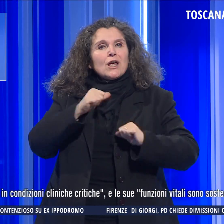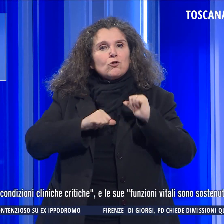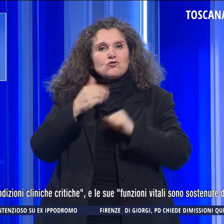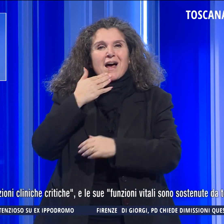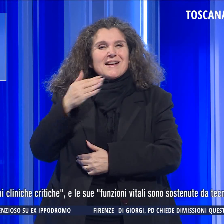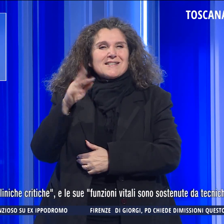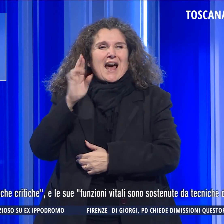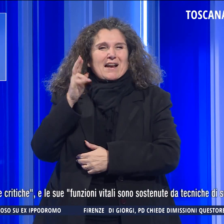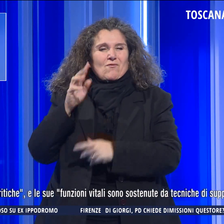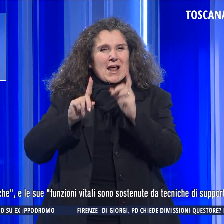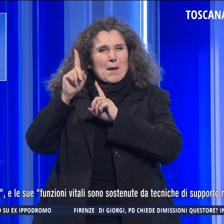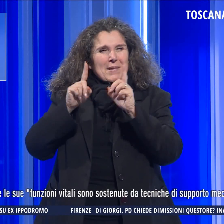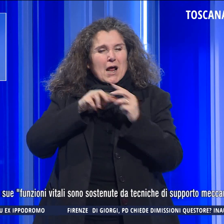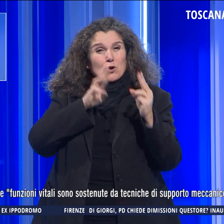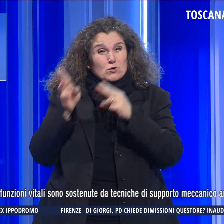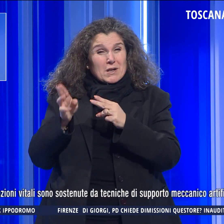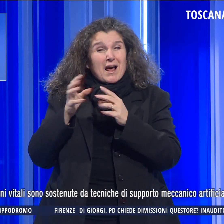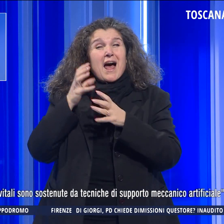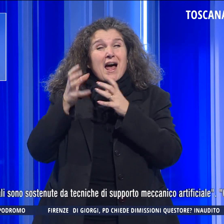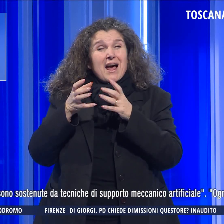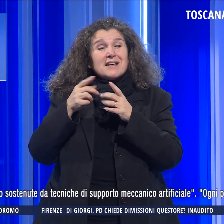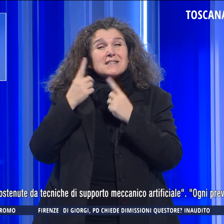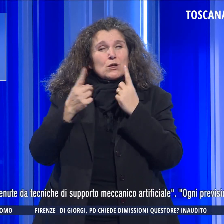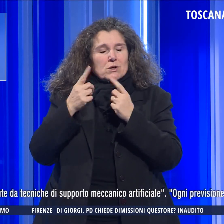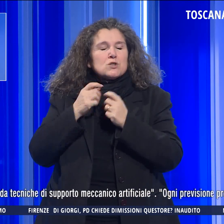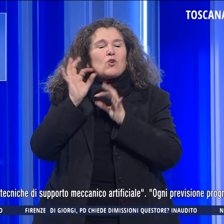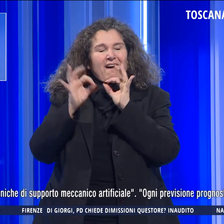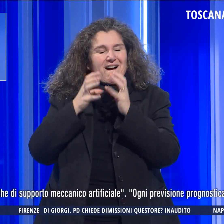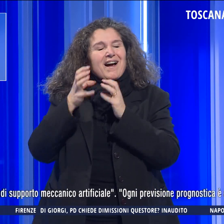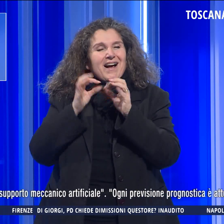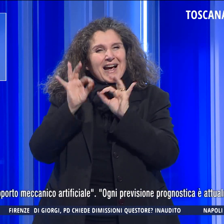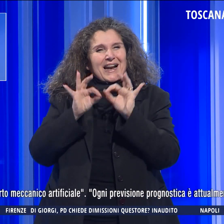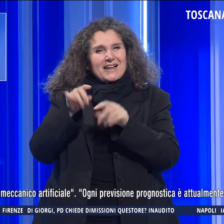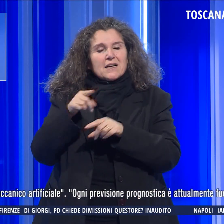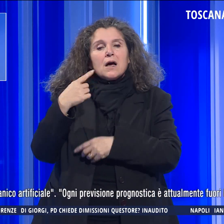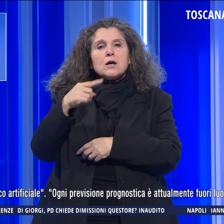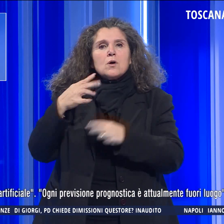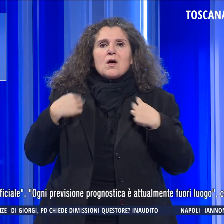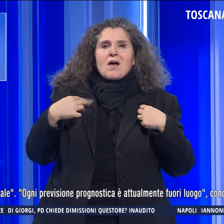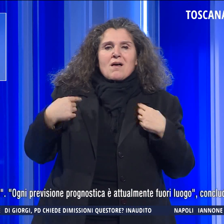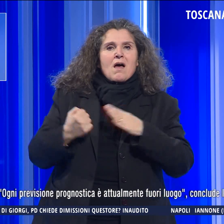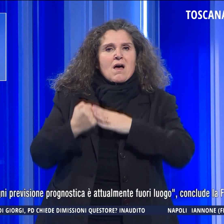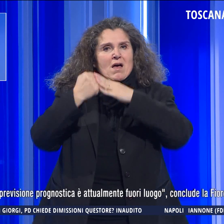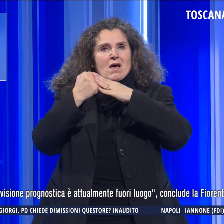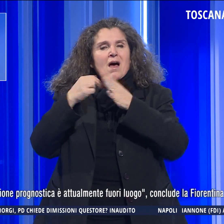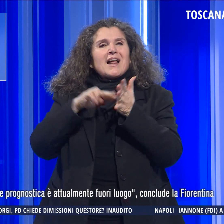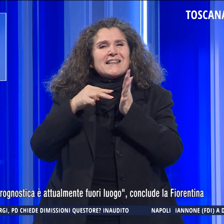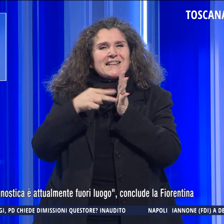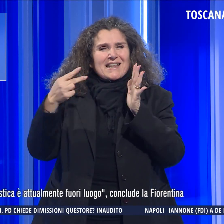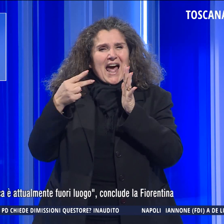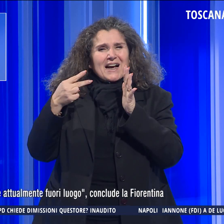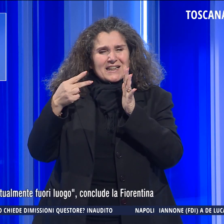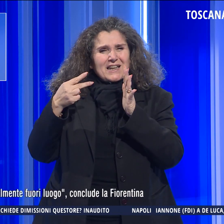San Raffaele di Milano in condizioni cliniche critiche e le sue funzioni vitali sono sostenute da tecniche di